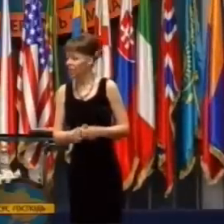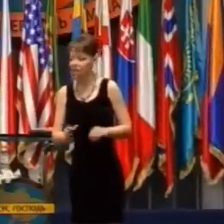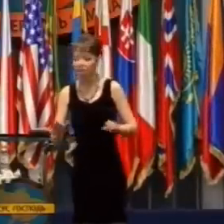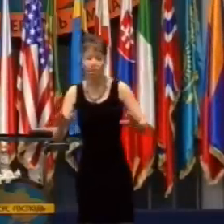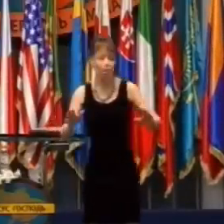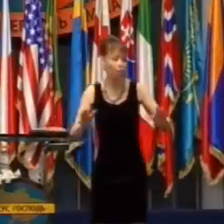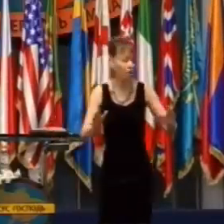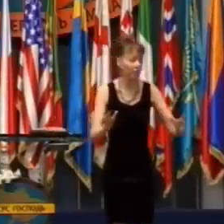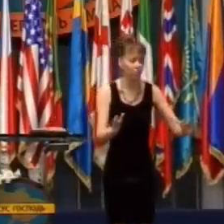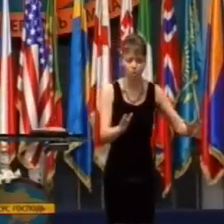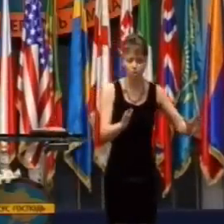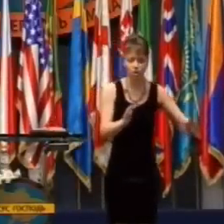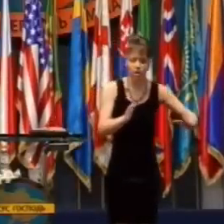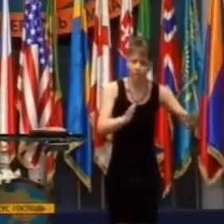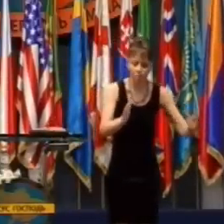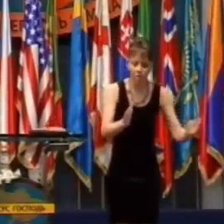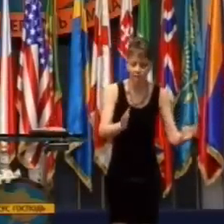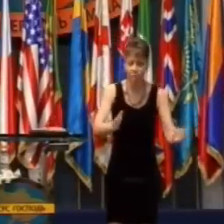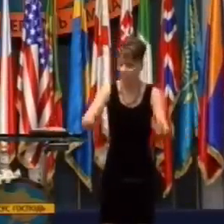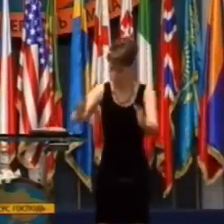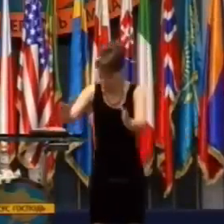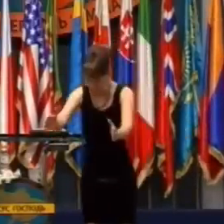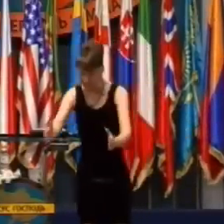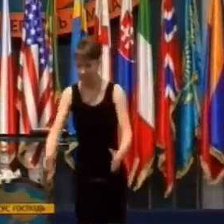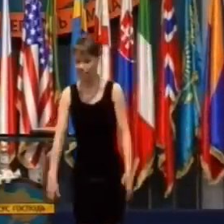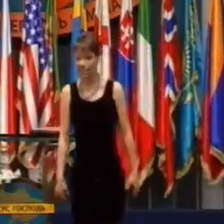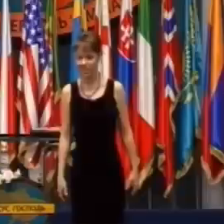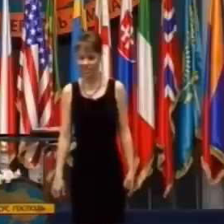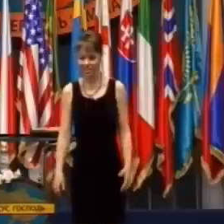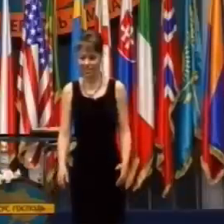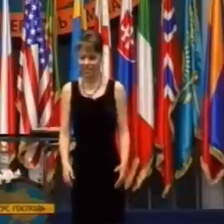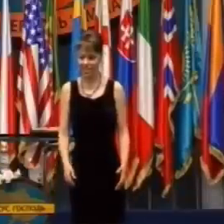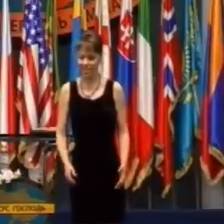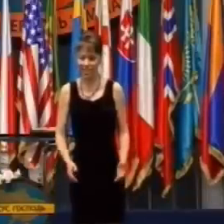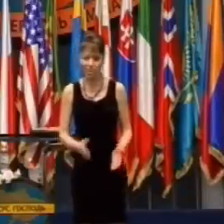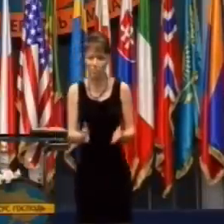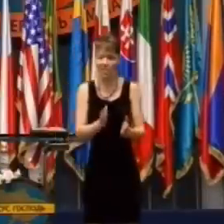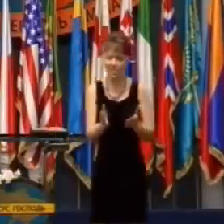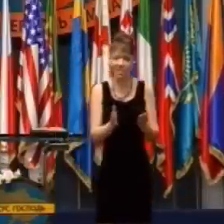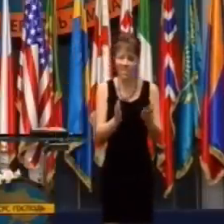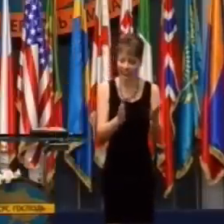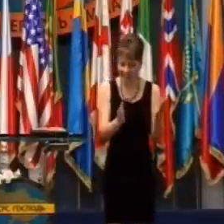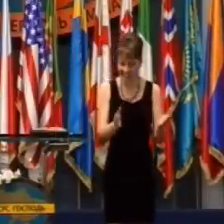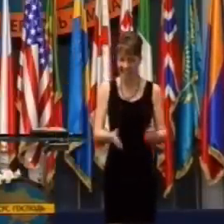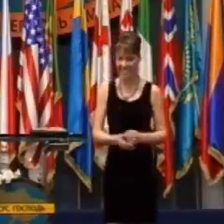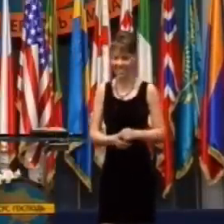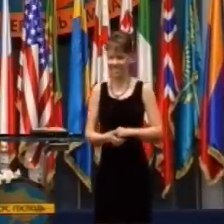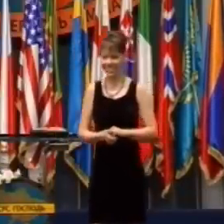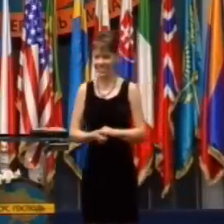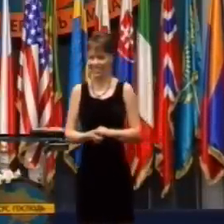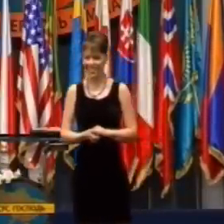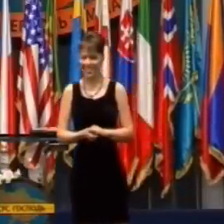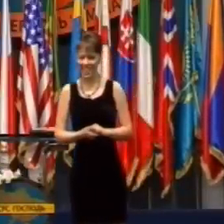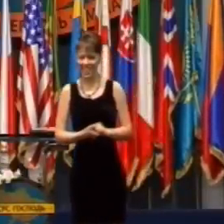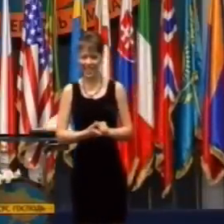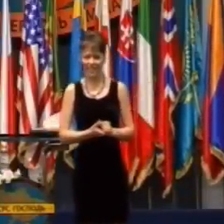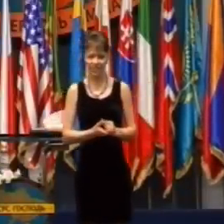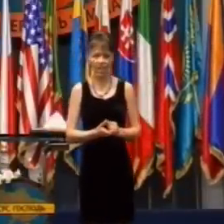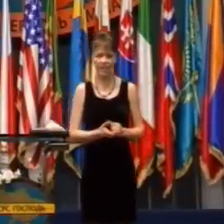a začali hovoriť mojej cére, chodte do postele. Vy by ste preca nemali chodiť.